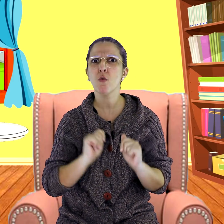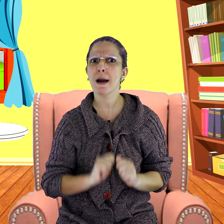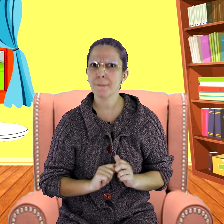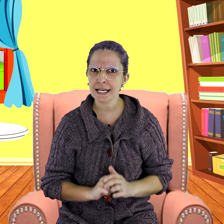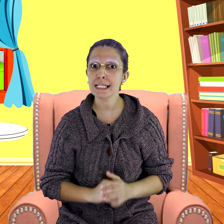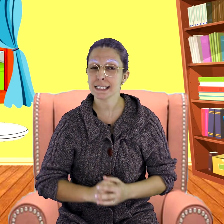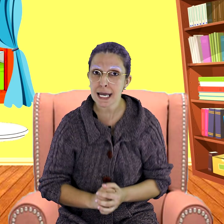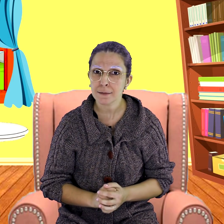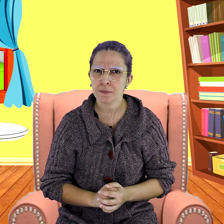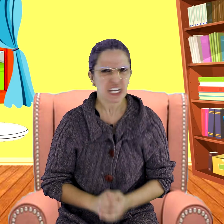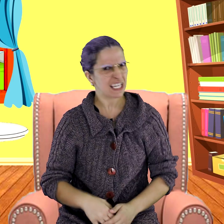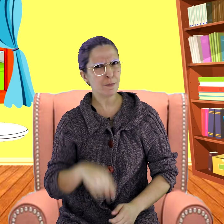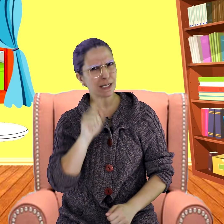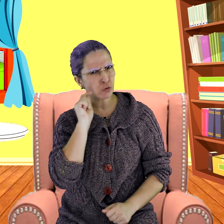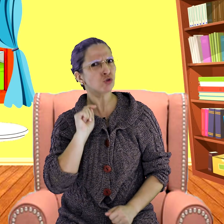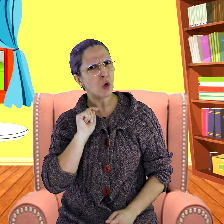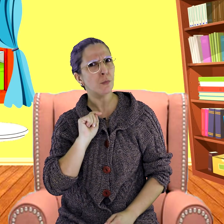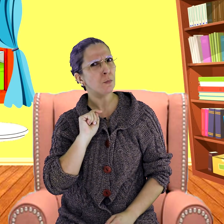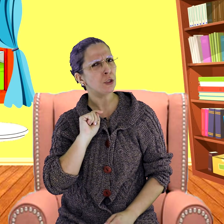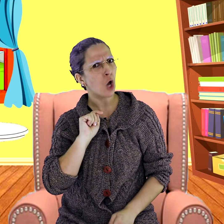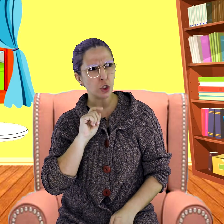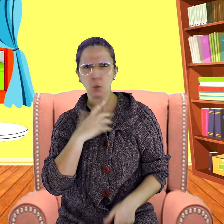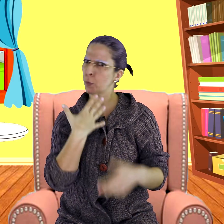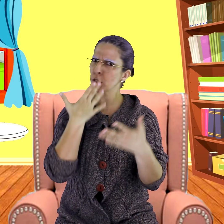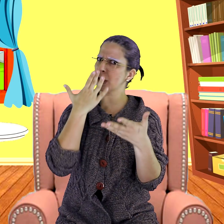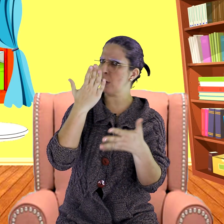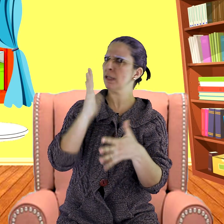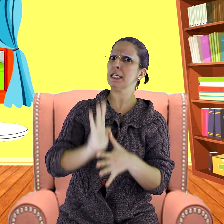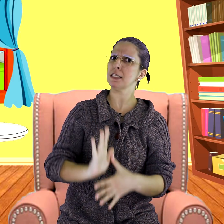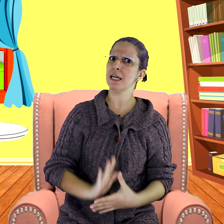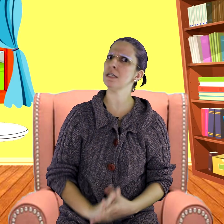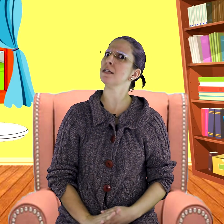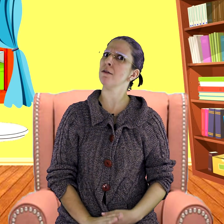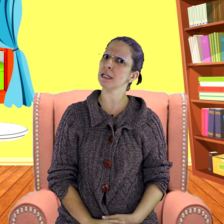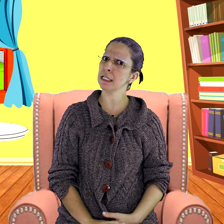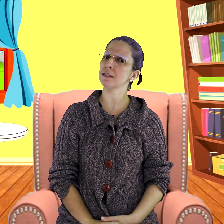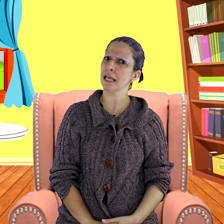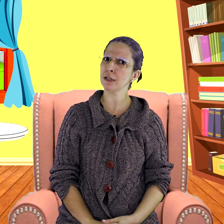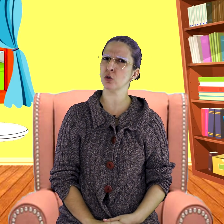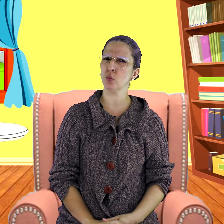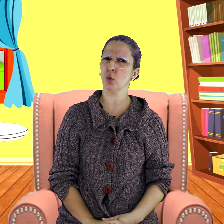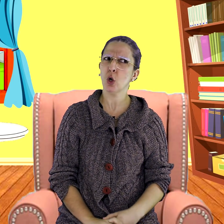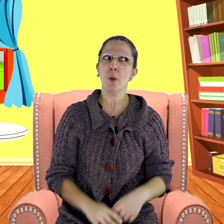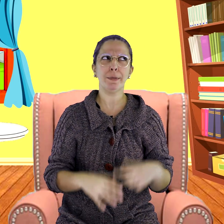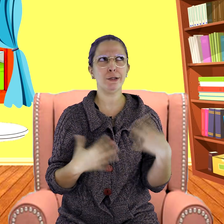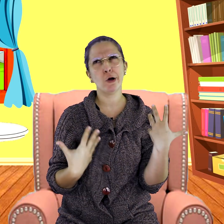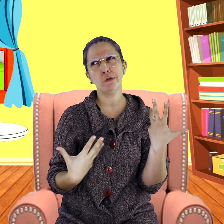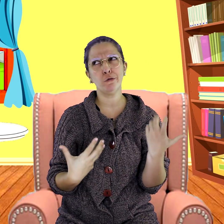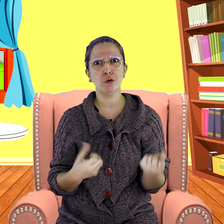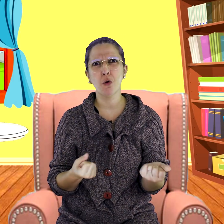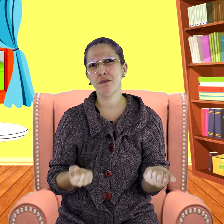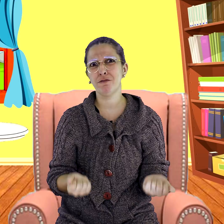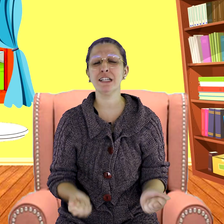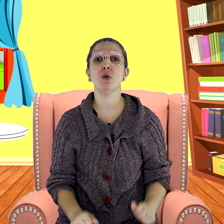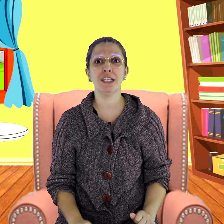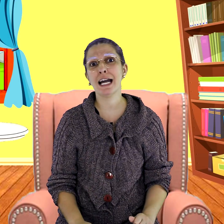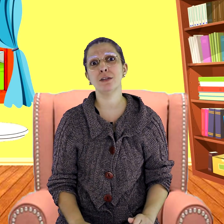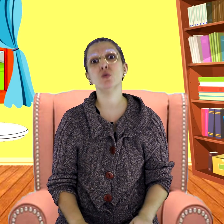a aparecer e perguntou para o Pinóquio por que o nariz dele estava crescendo. Pinóquio ficou envergonhado,